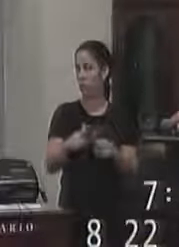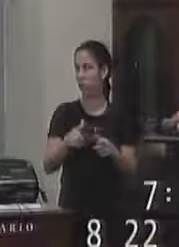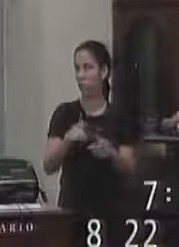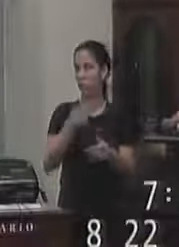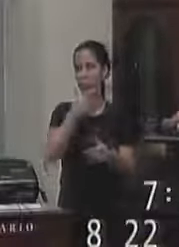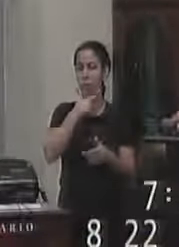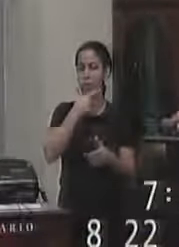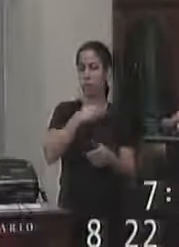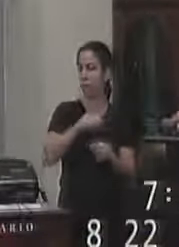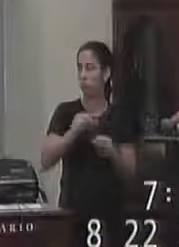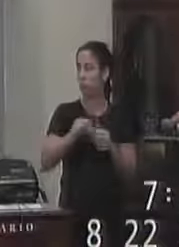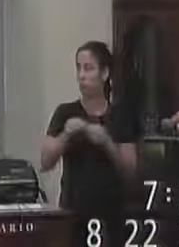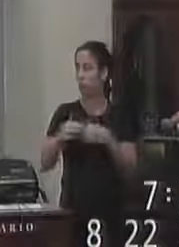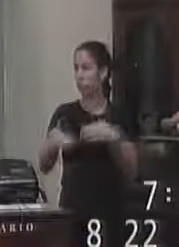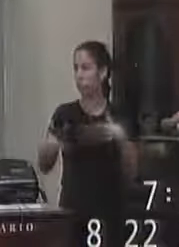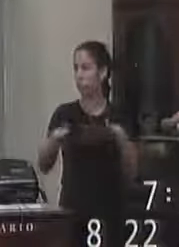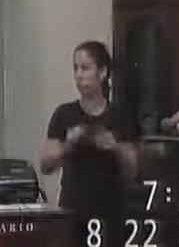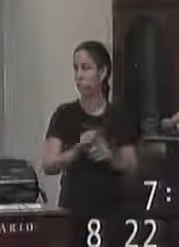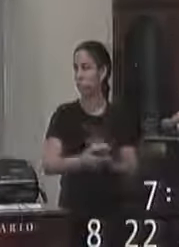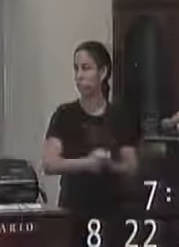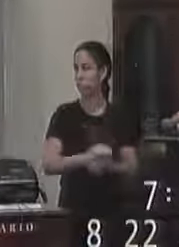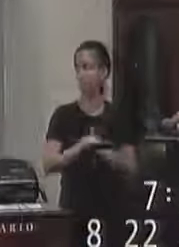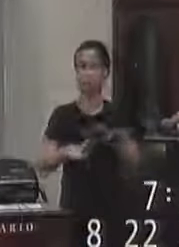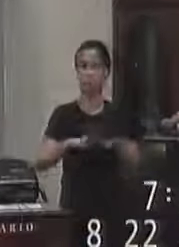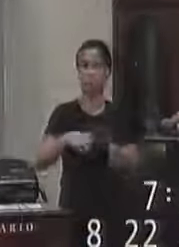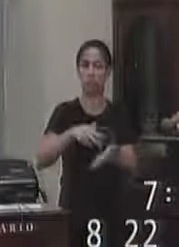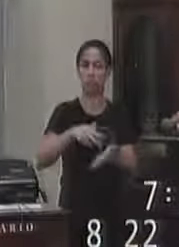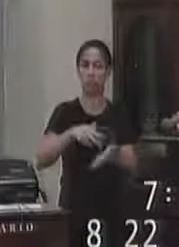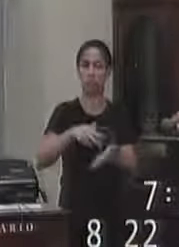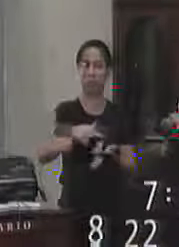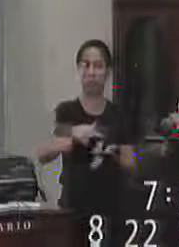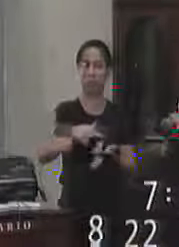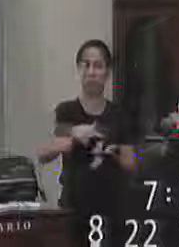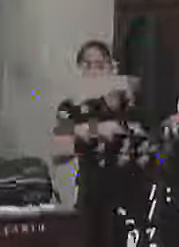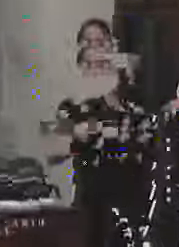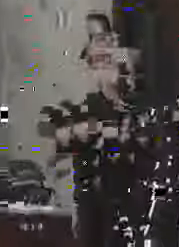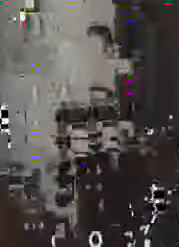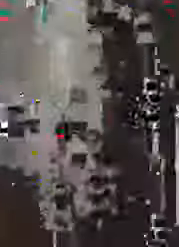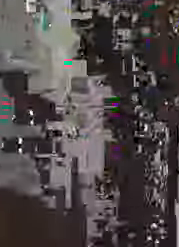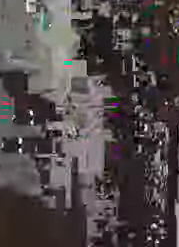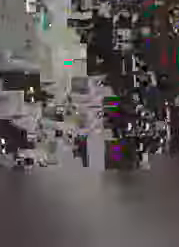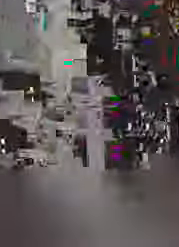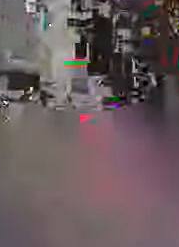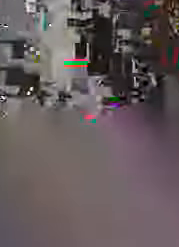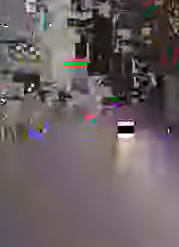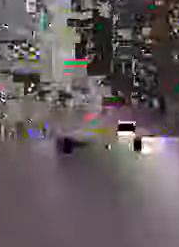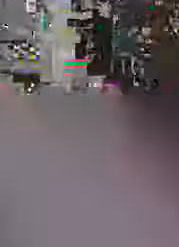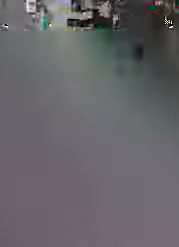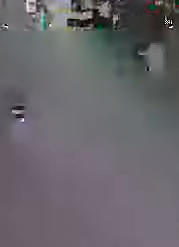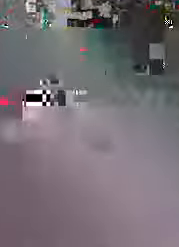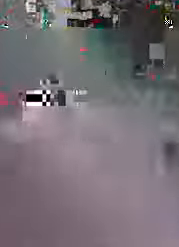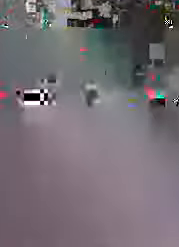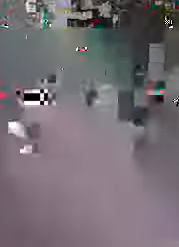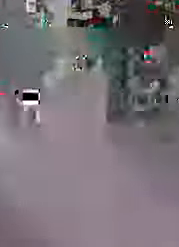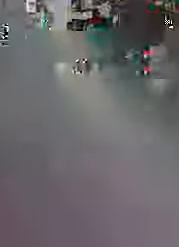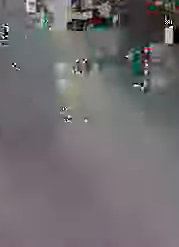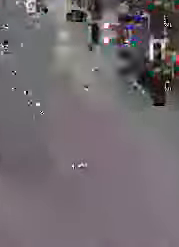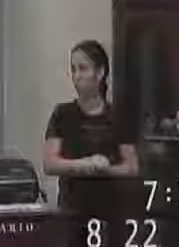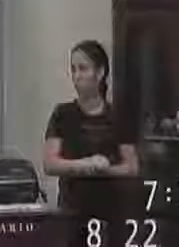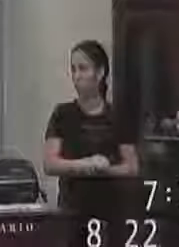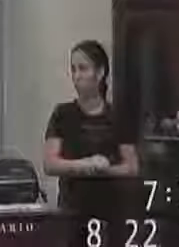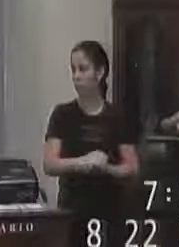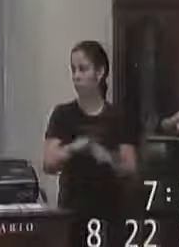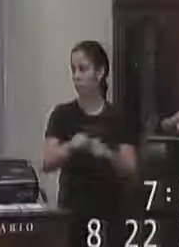e às vezes para a dança mas ao exemplo que vejo porque eu